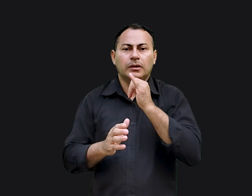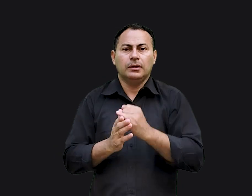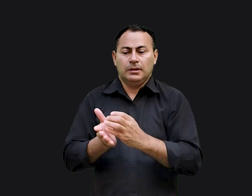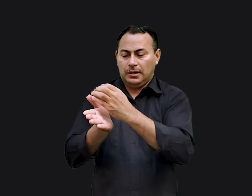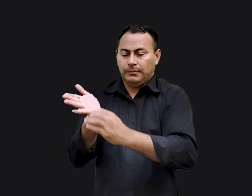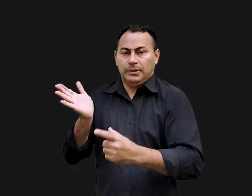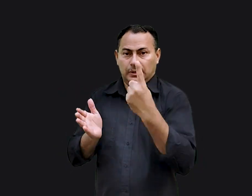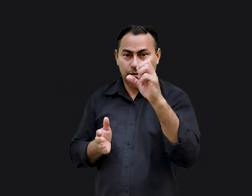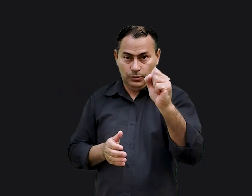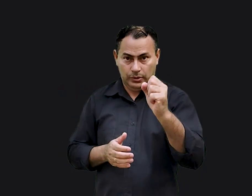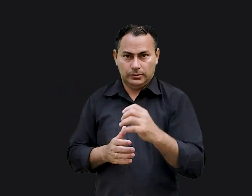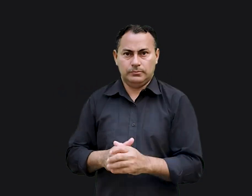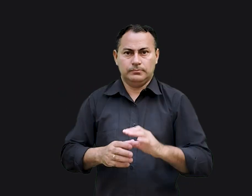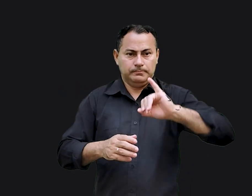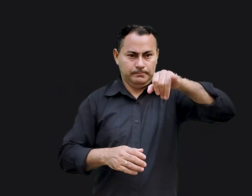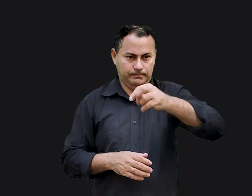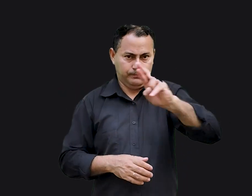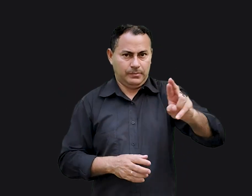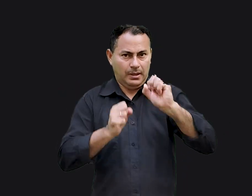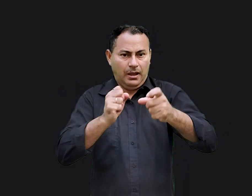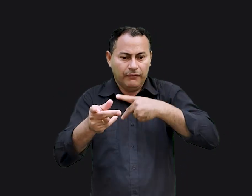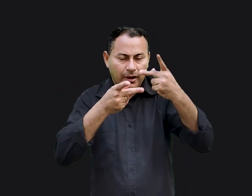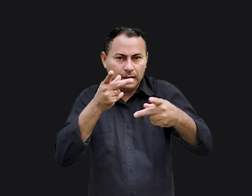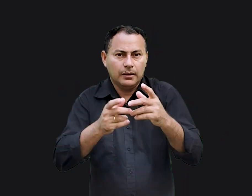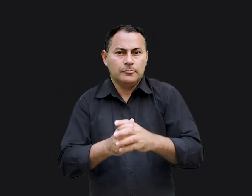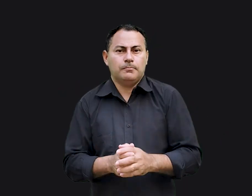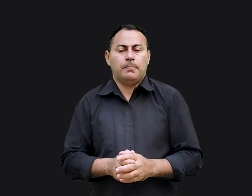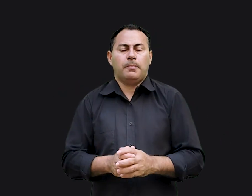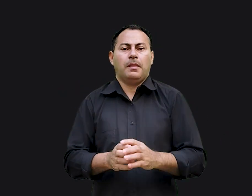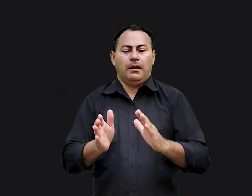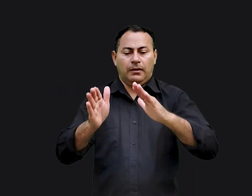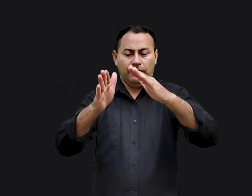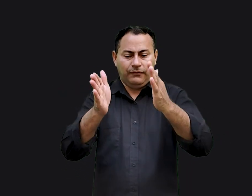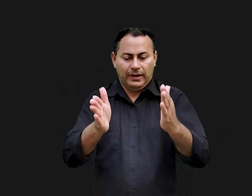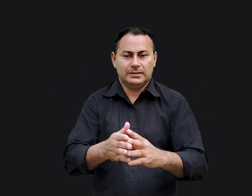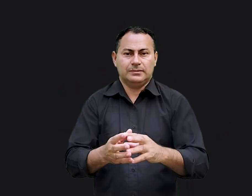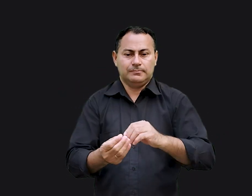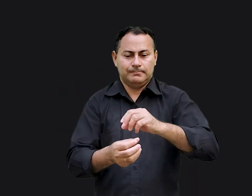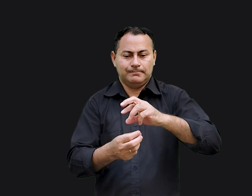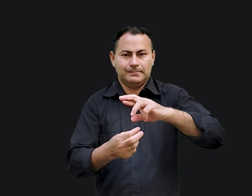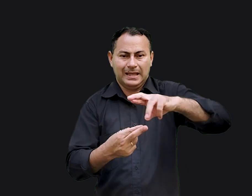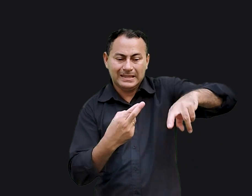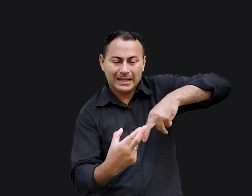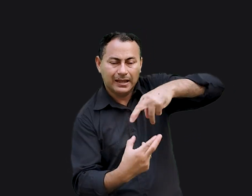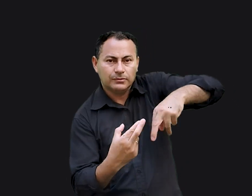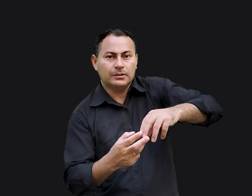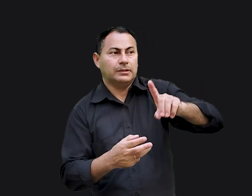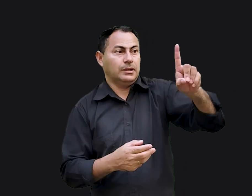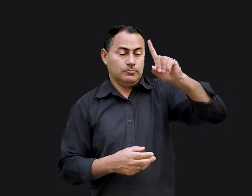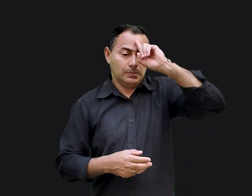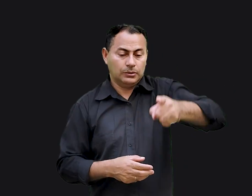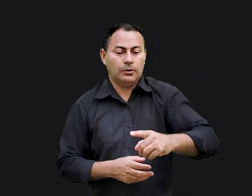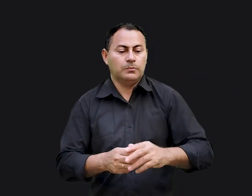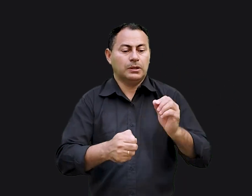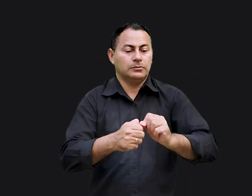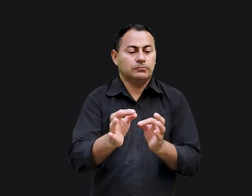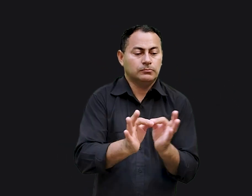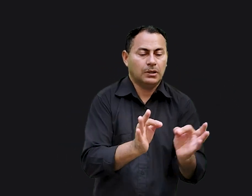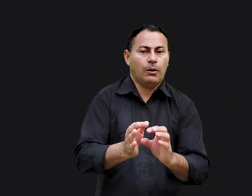exemplo, no capítulo 18, Jeremias fez um desses sermões que podemos chamar de o vaso reciclado. Ele disse que Deus o enviou à olaria.